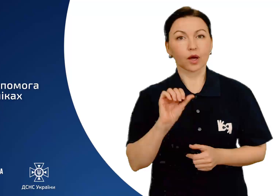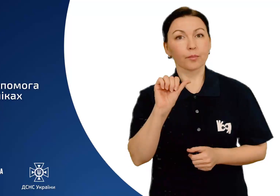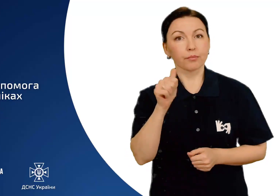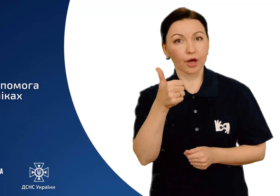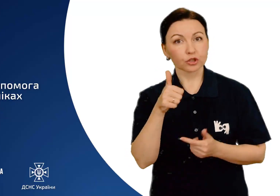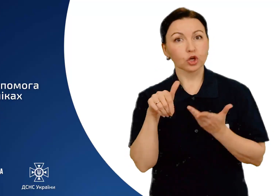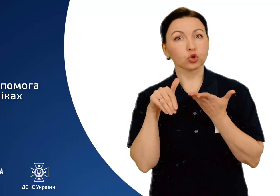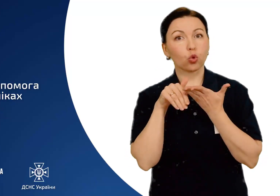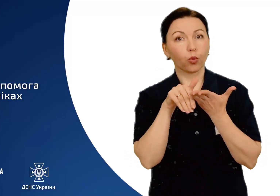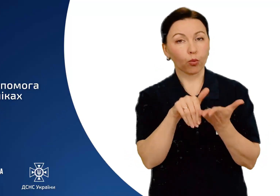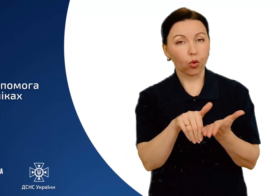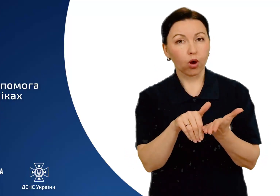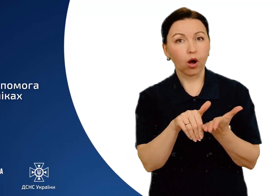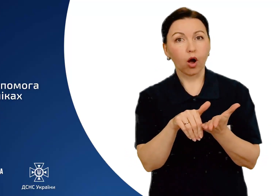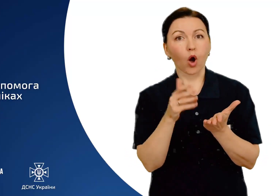Перша допомога при опіках.